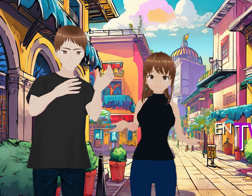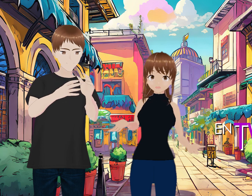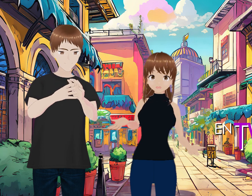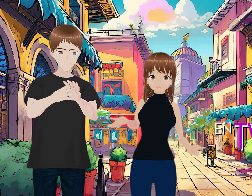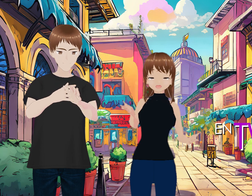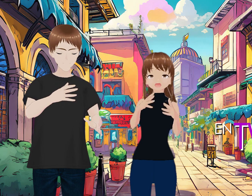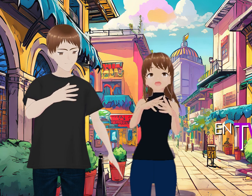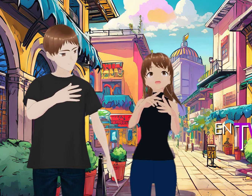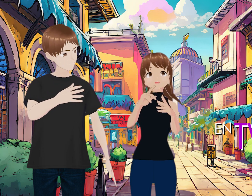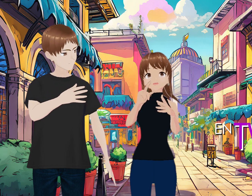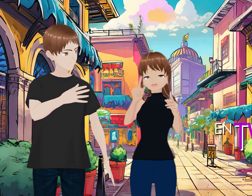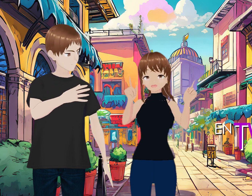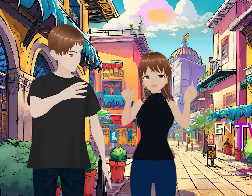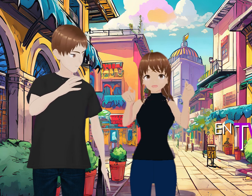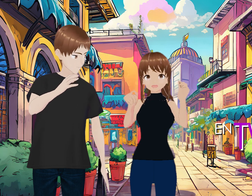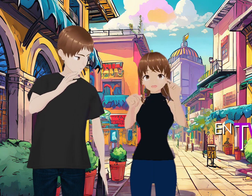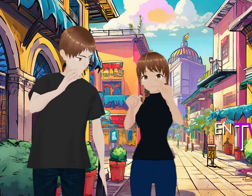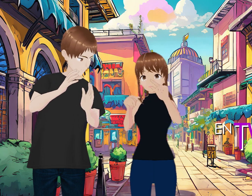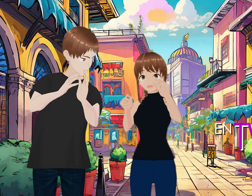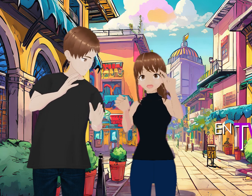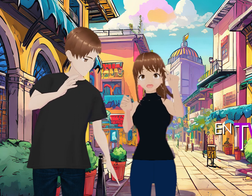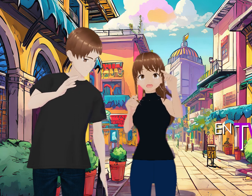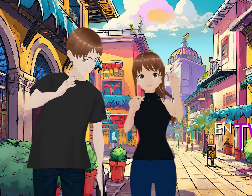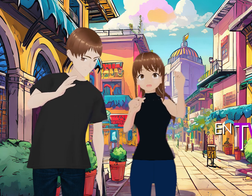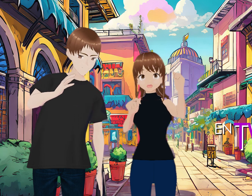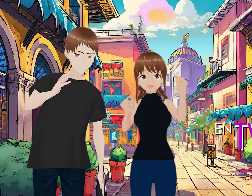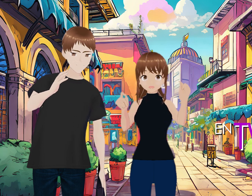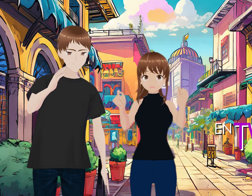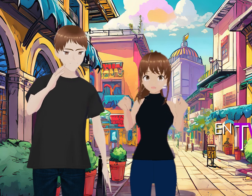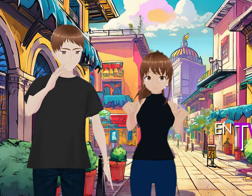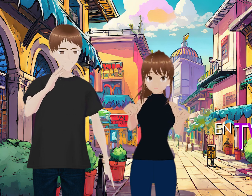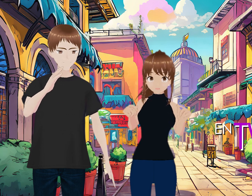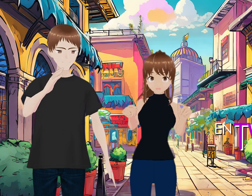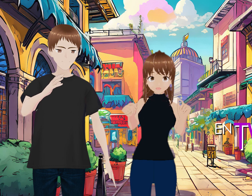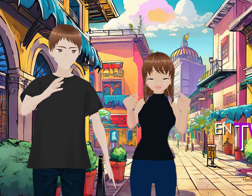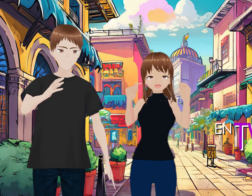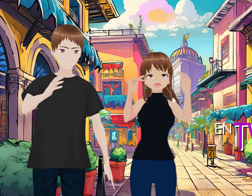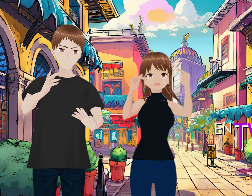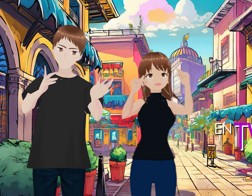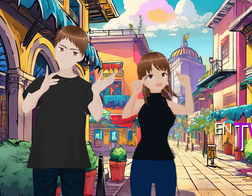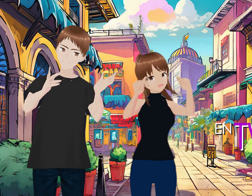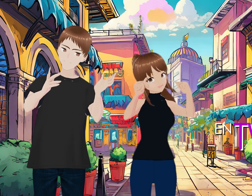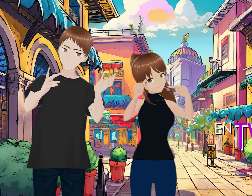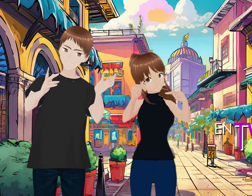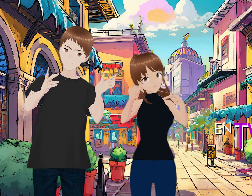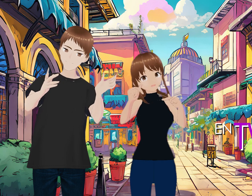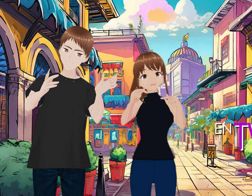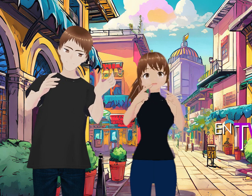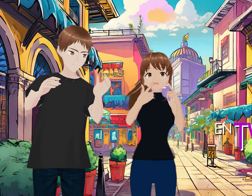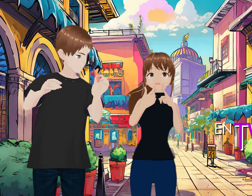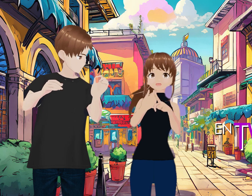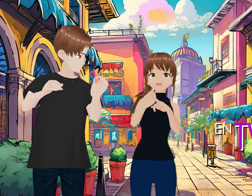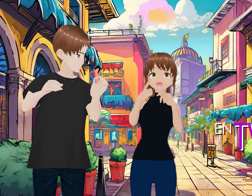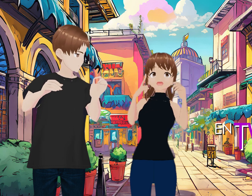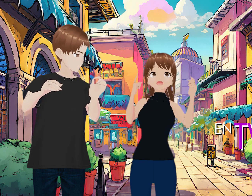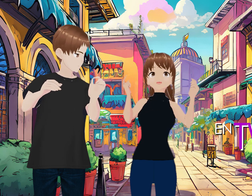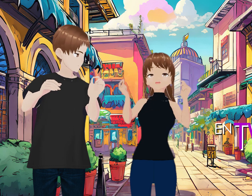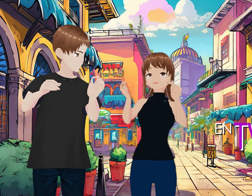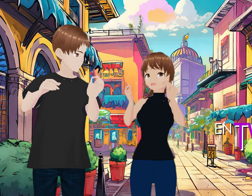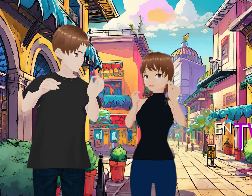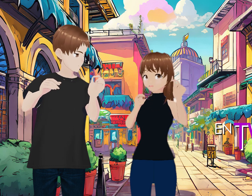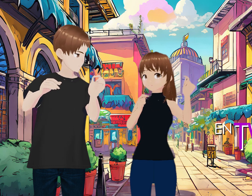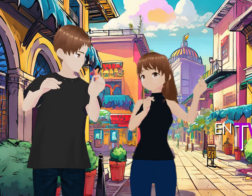Amazon Prime Video, lo único que tienes que hacer es buscar en las opciones de suscripción. Ahí bajas las opciones y dice